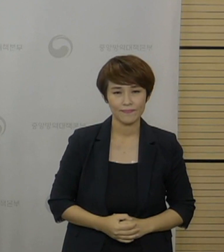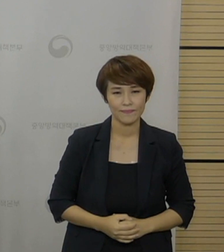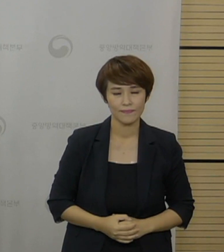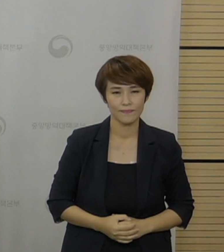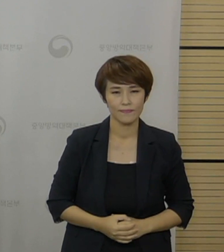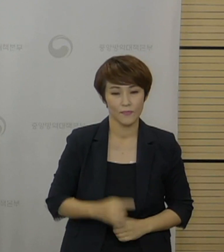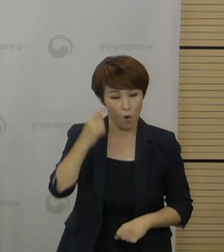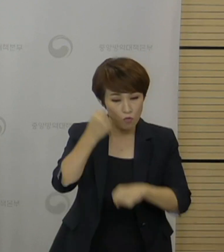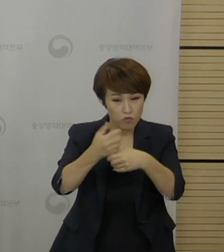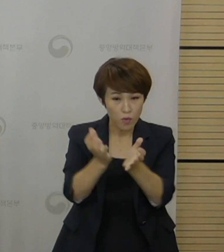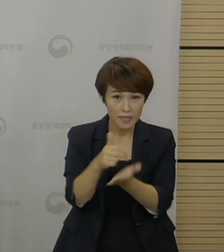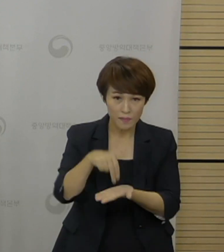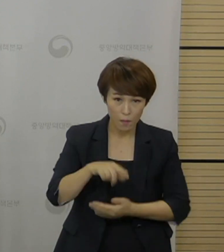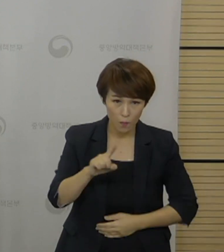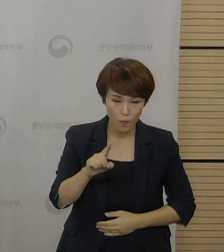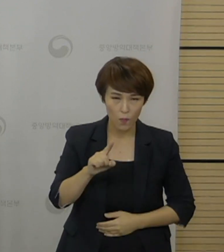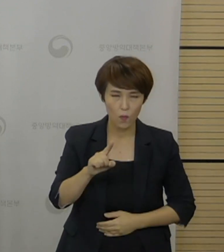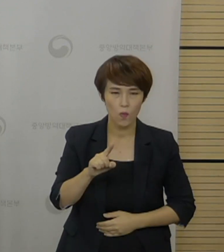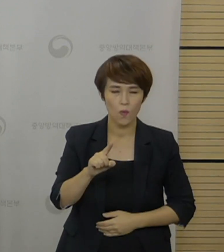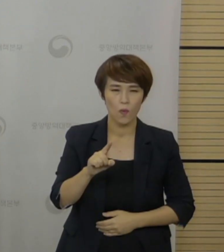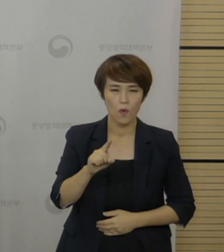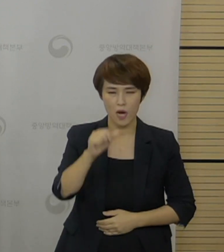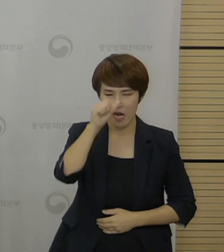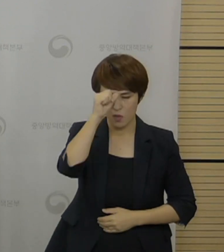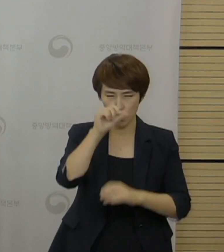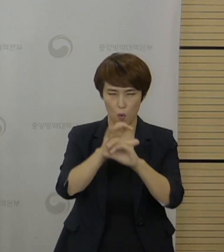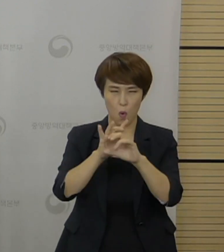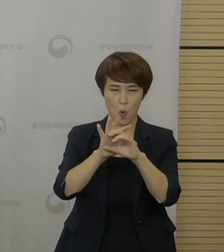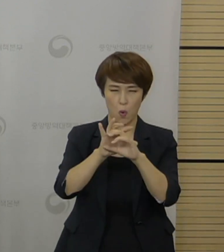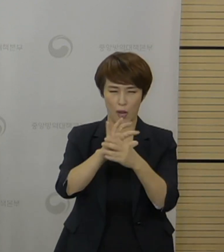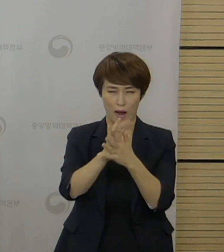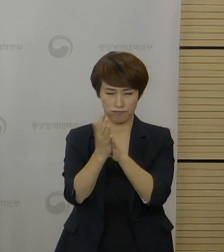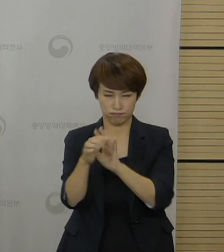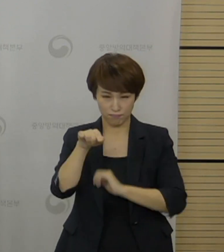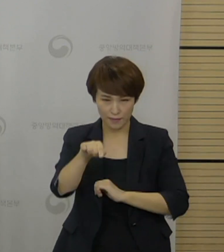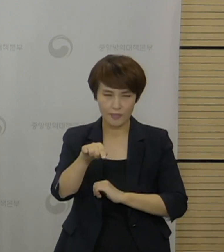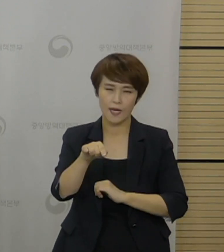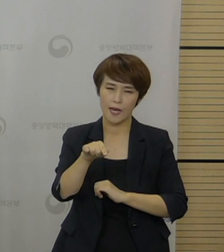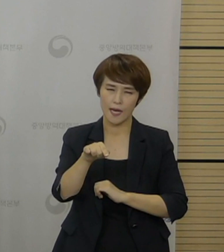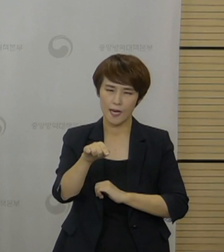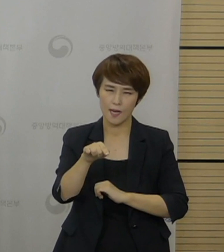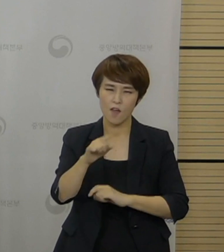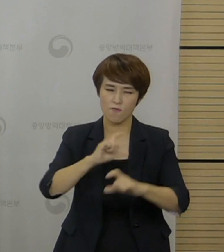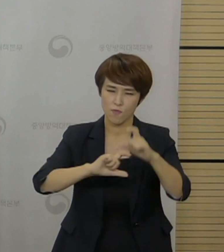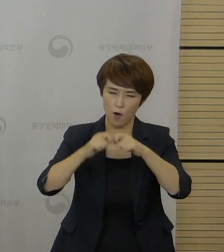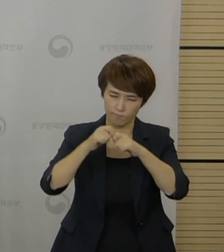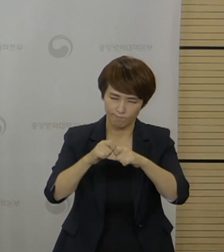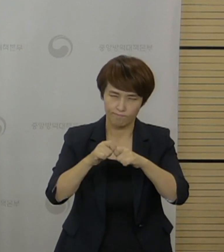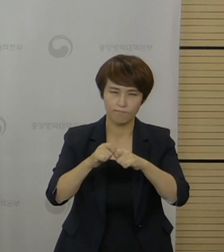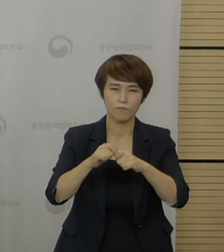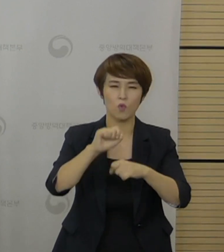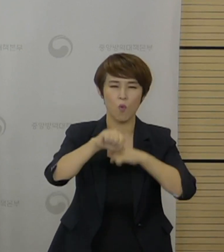국립보건연구원은 주요 변이인 델타형에 대한 동물에서의 효능평가를 추가로 진행할 예정입니다.